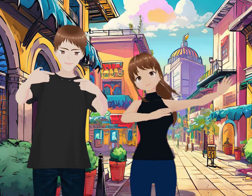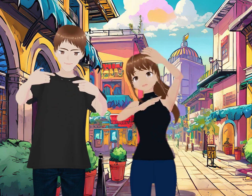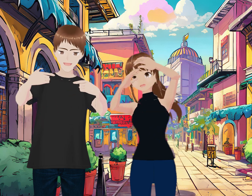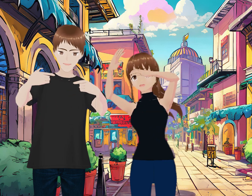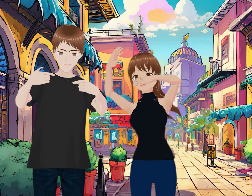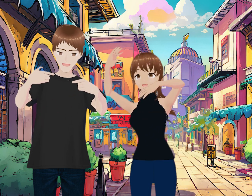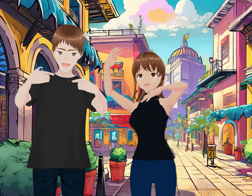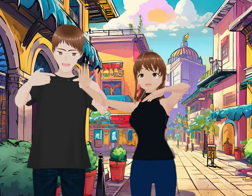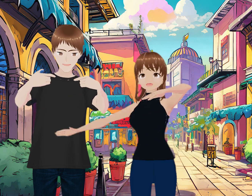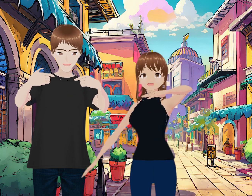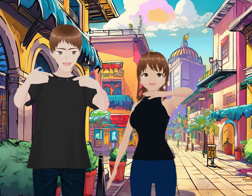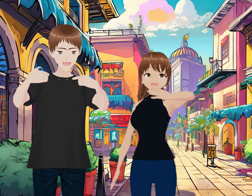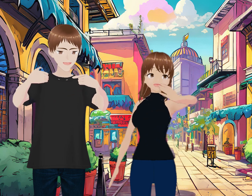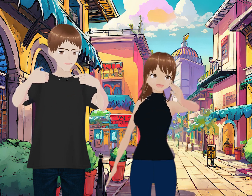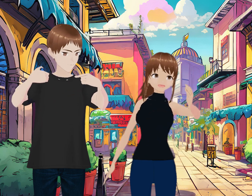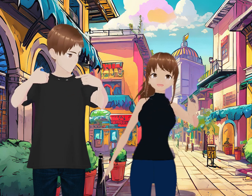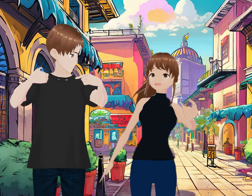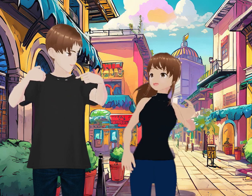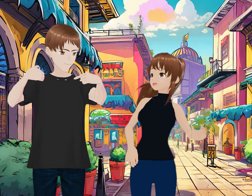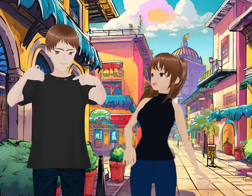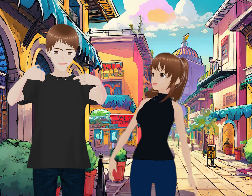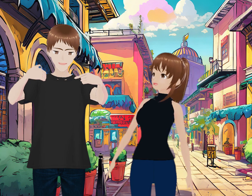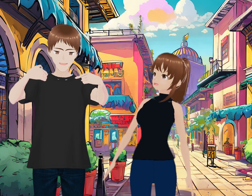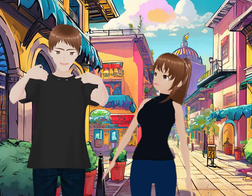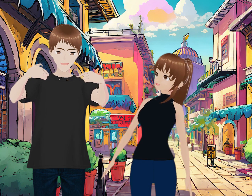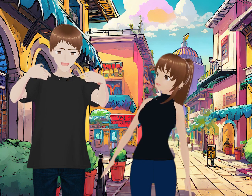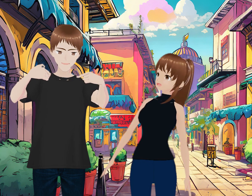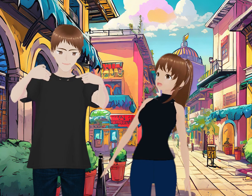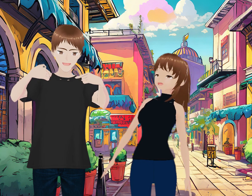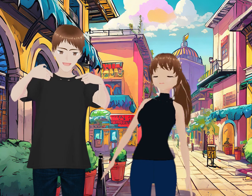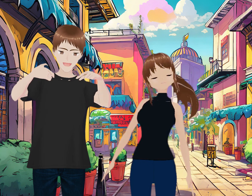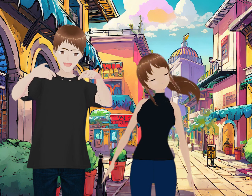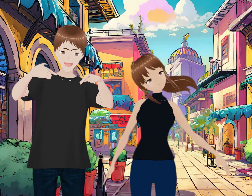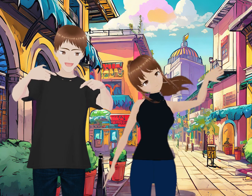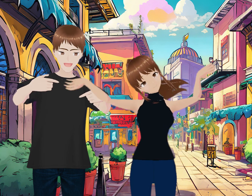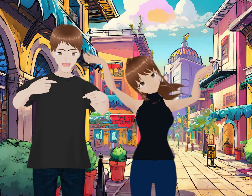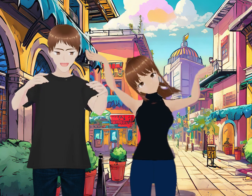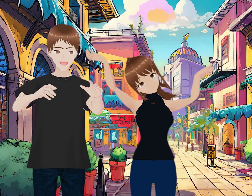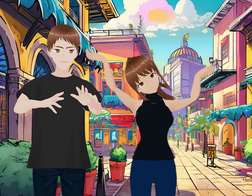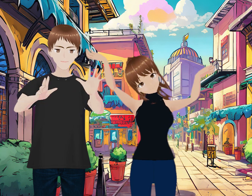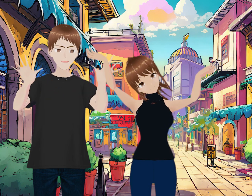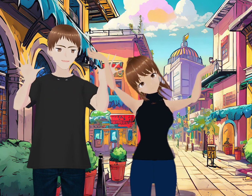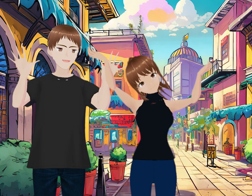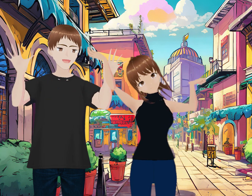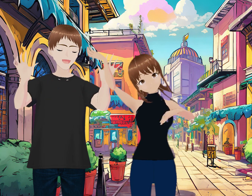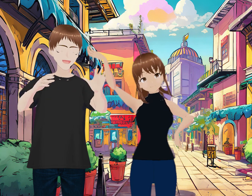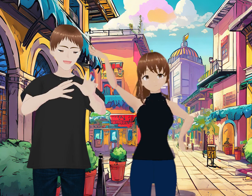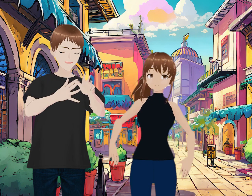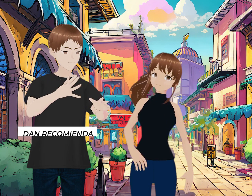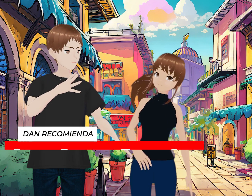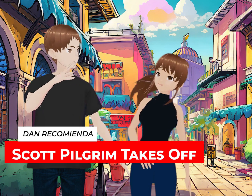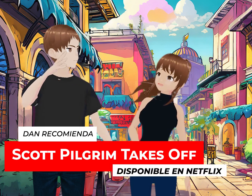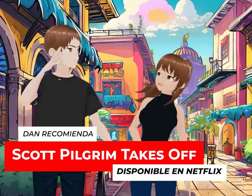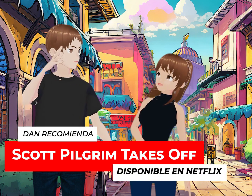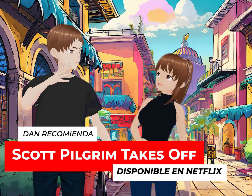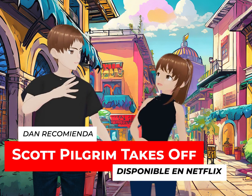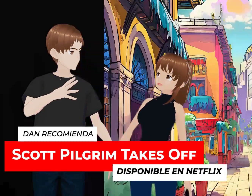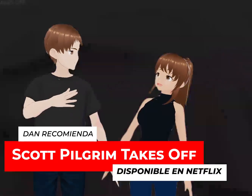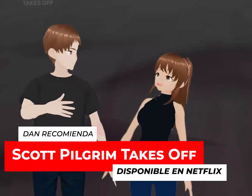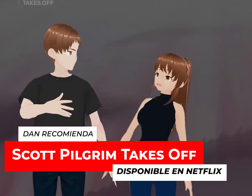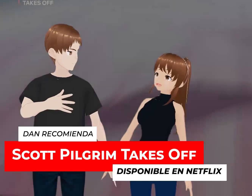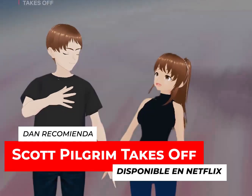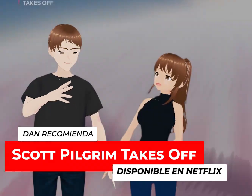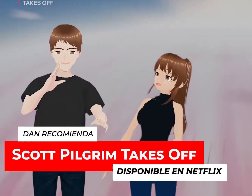los agujeros de la ropa, incluso hasta mi personaje animado tiene agujeros en la ropa, ¿ya viste? Pero bueno, este, entonces